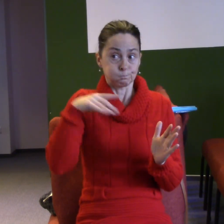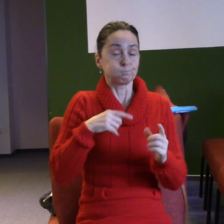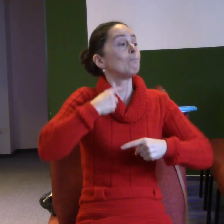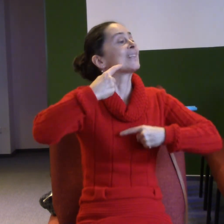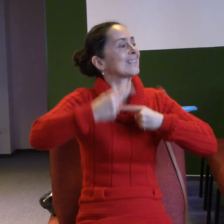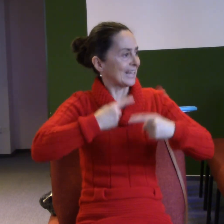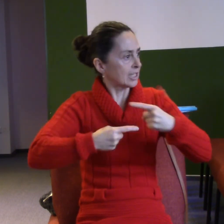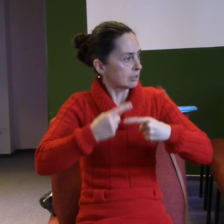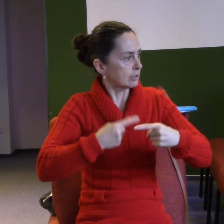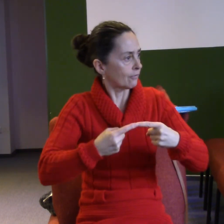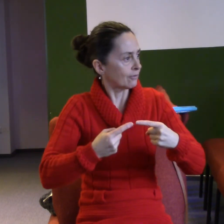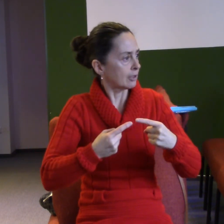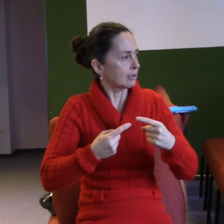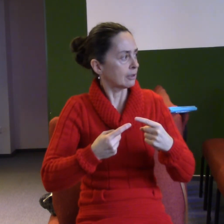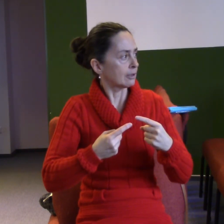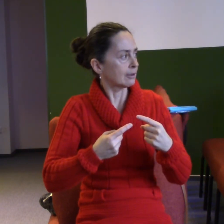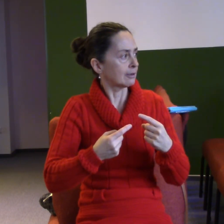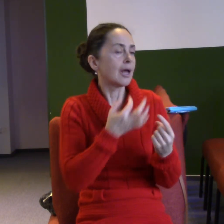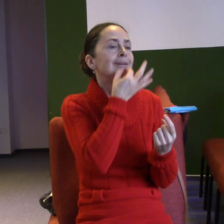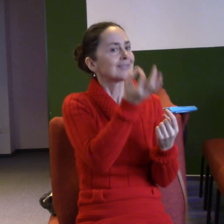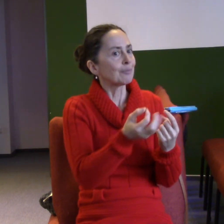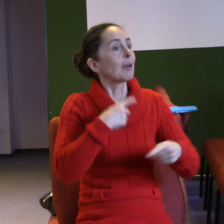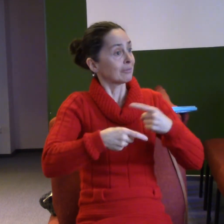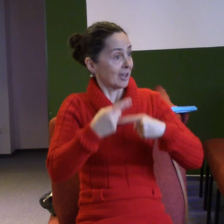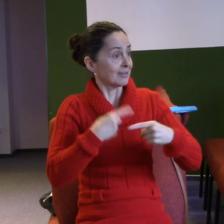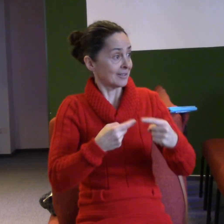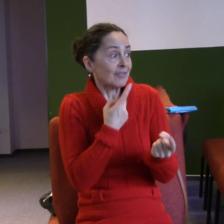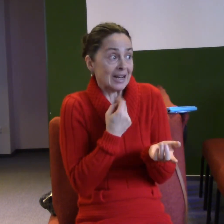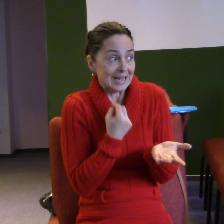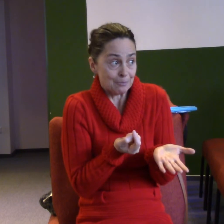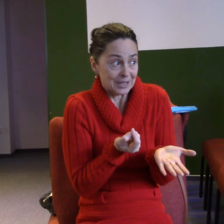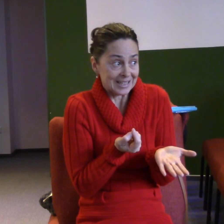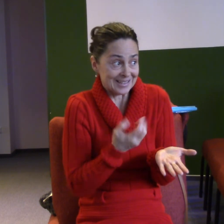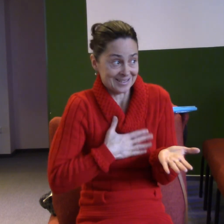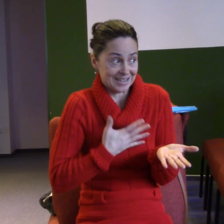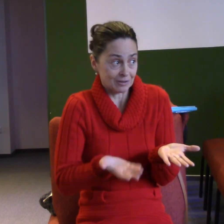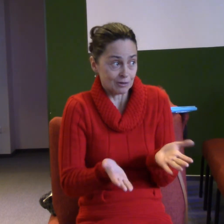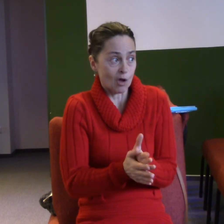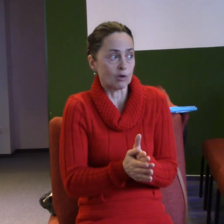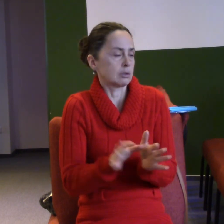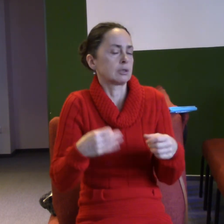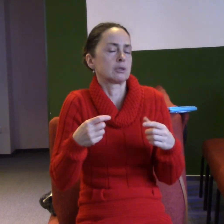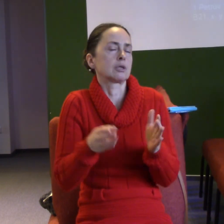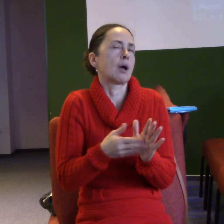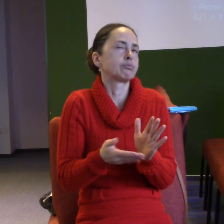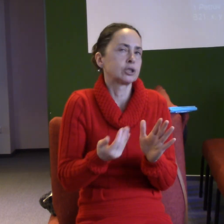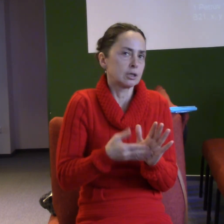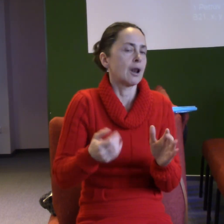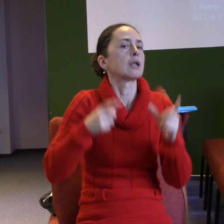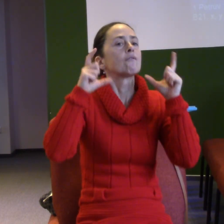Teď nemyslím dlouhý, zdědíte, ale třeba jak vědětky ve filmech, strýček z Jižní Ameriky, diamantový